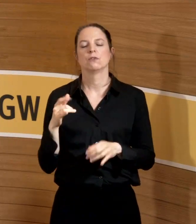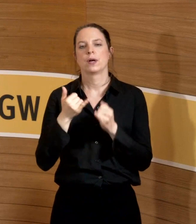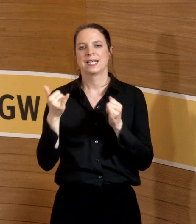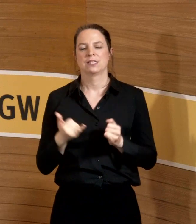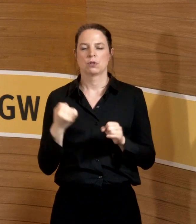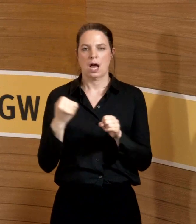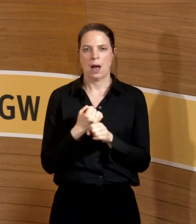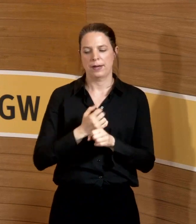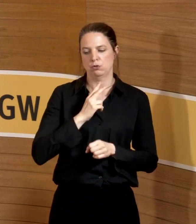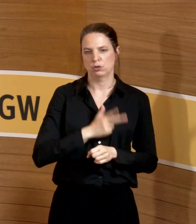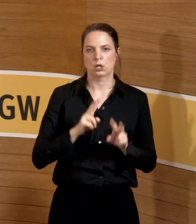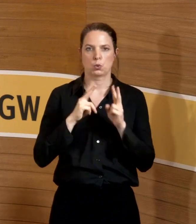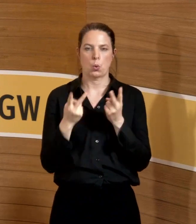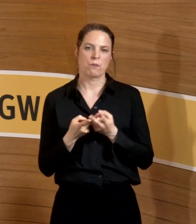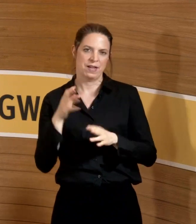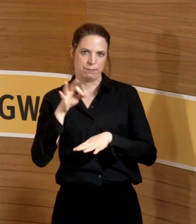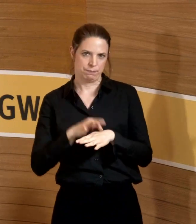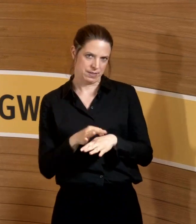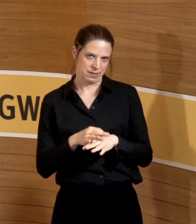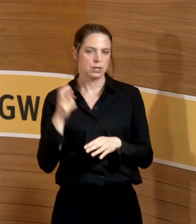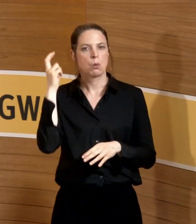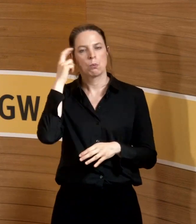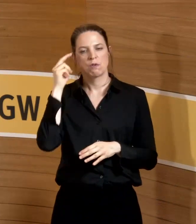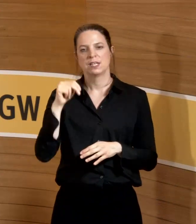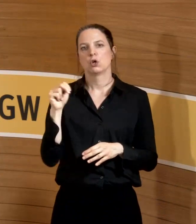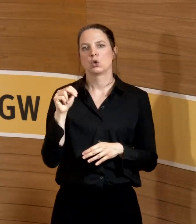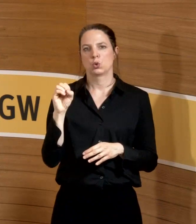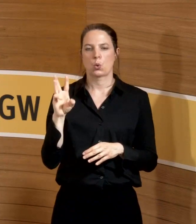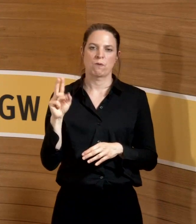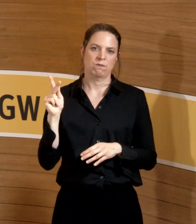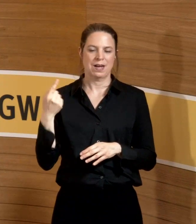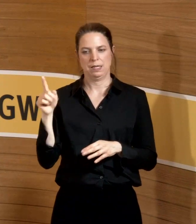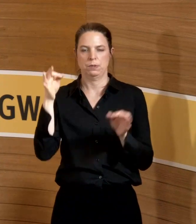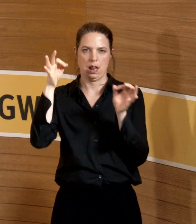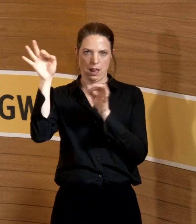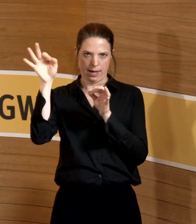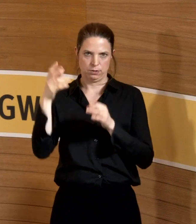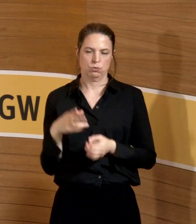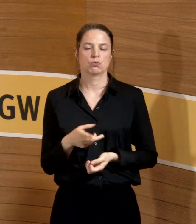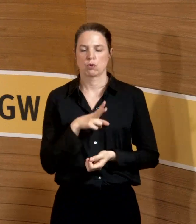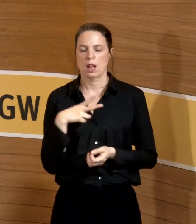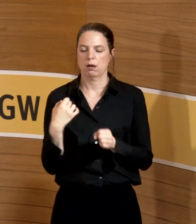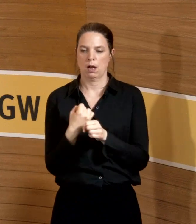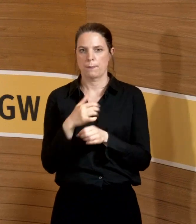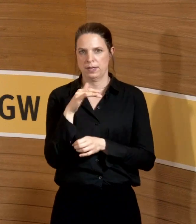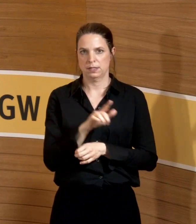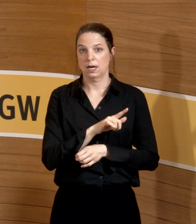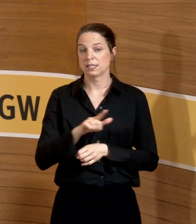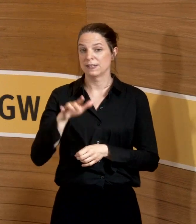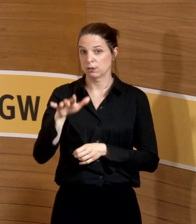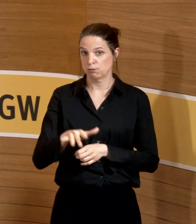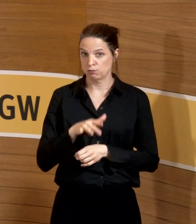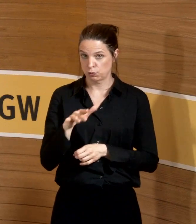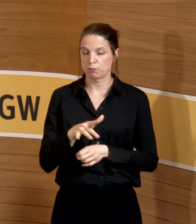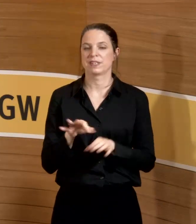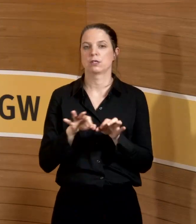Umweltmedizin bei Herrn Professor Nowak als Leiter des Ganzen. Ich lange tätig, habe dann seit 2015 zusätzlich die Stabstelle des